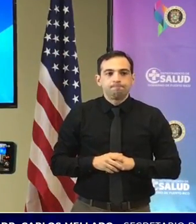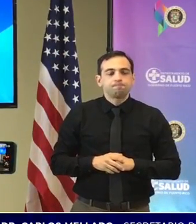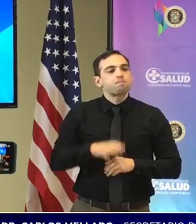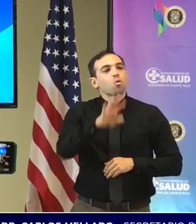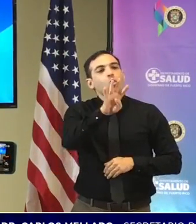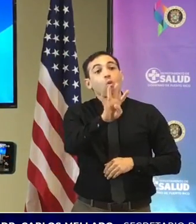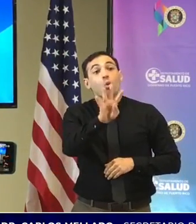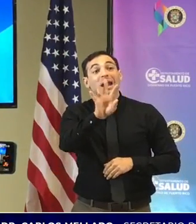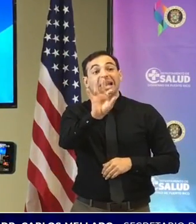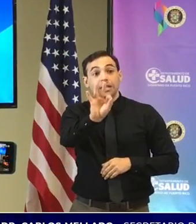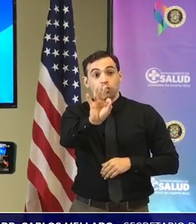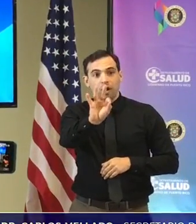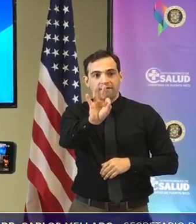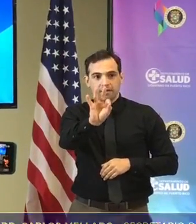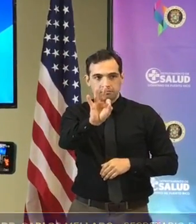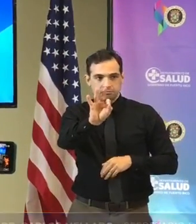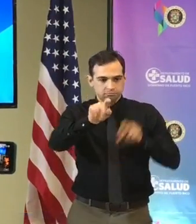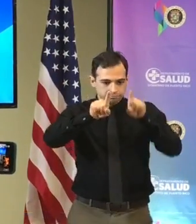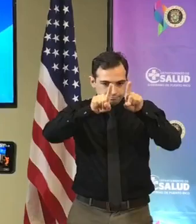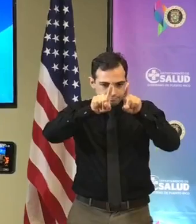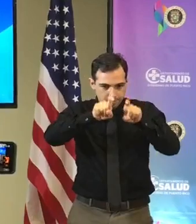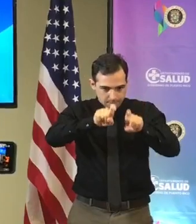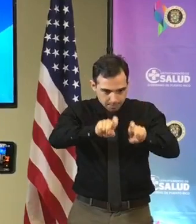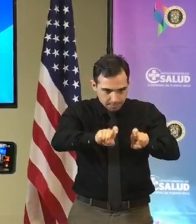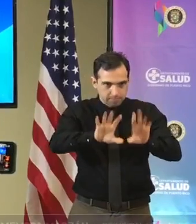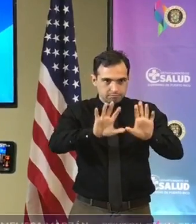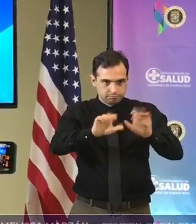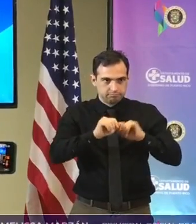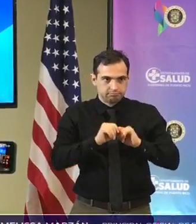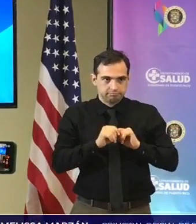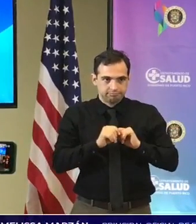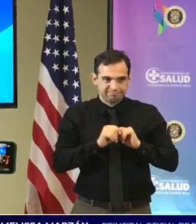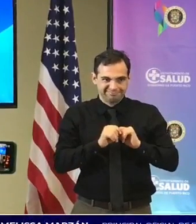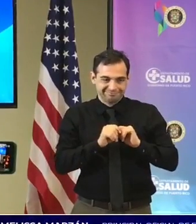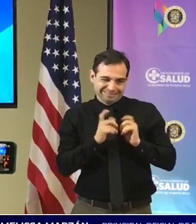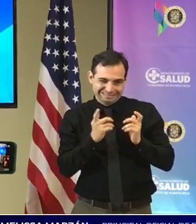las 49 muestras que entonces preliminarmente